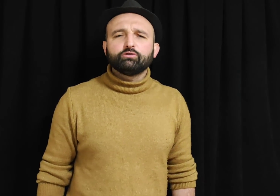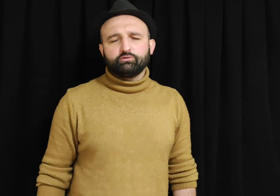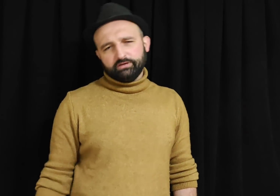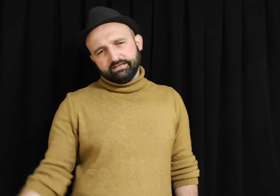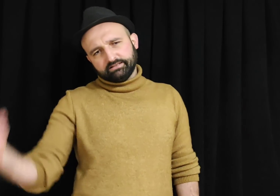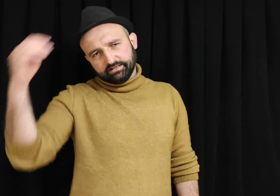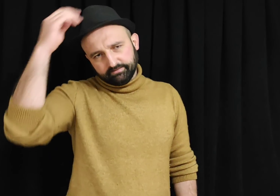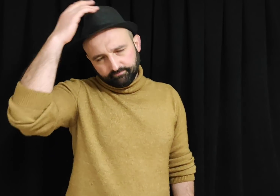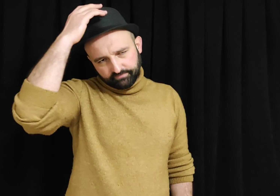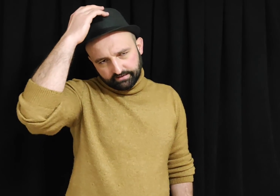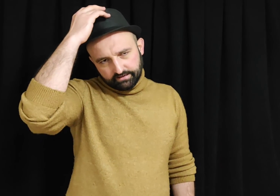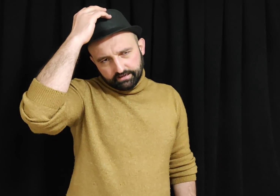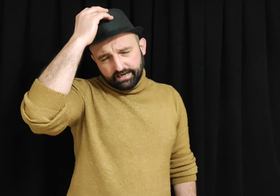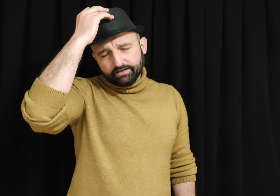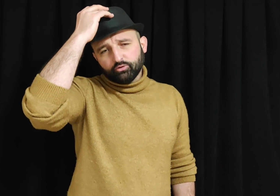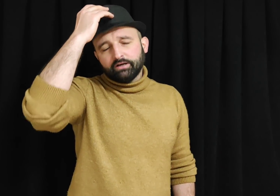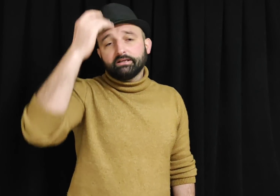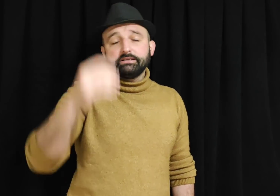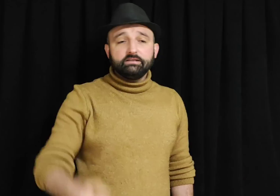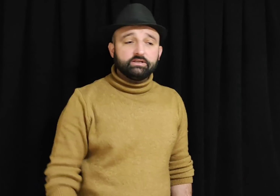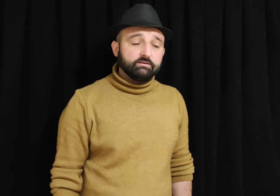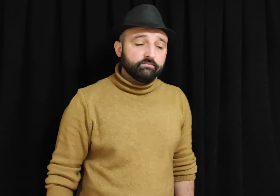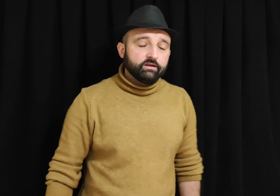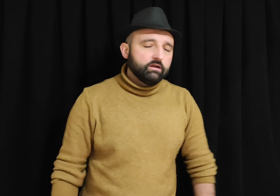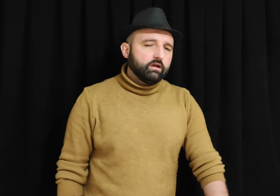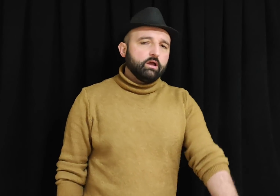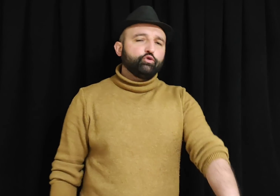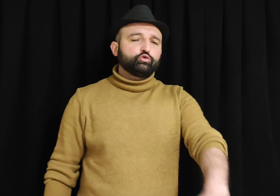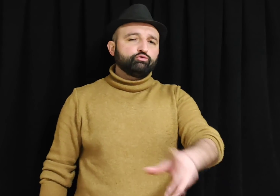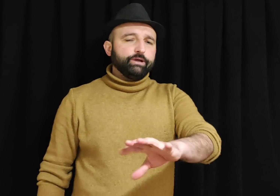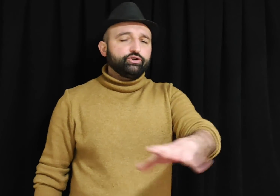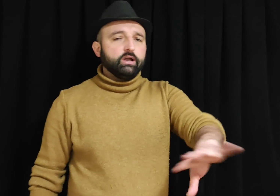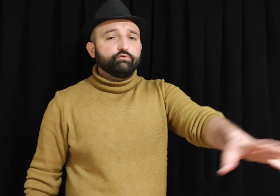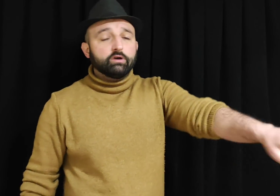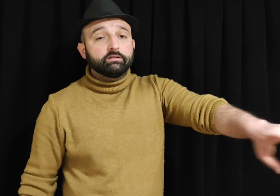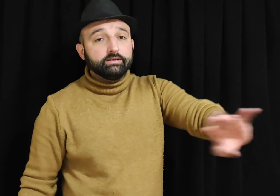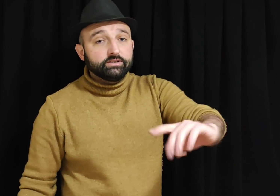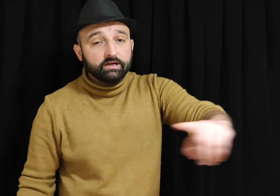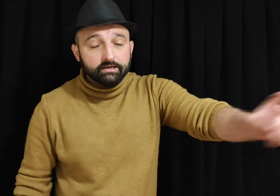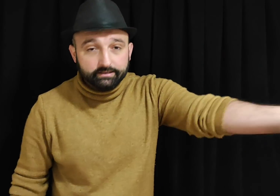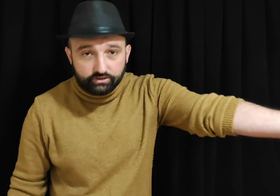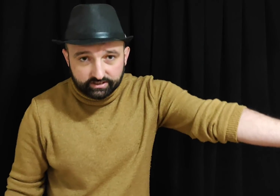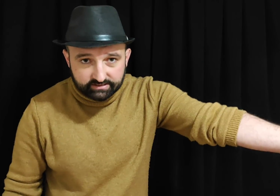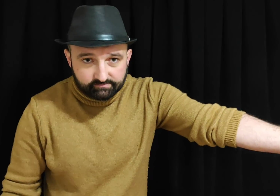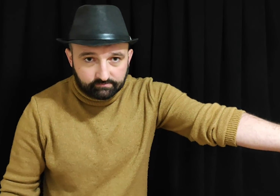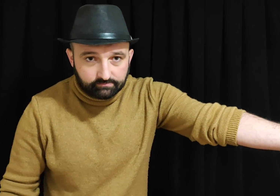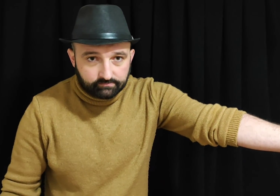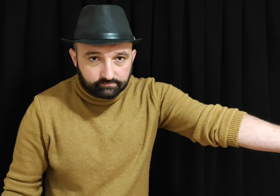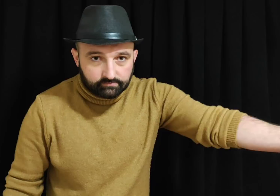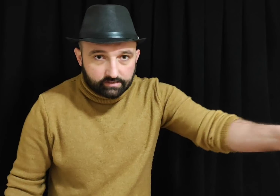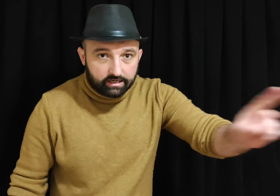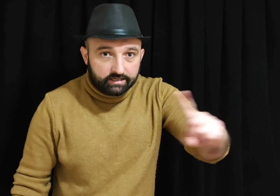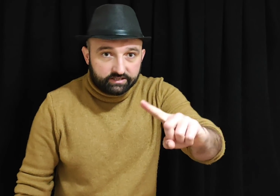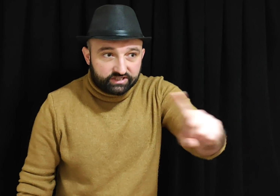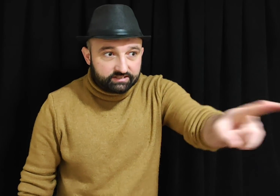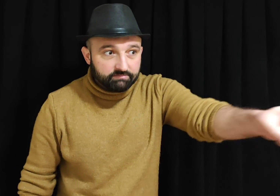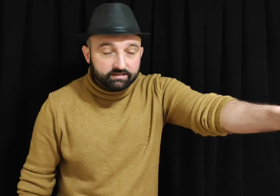olsun reis dedi. Erdoğan da dedi ki, F-35, F-16 işini halledeceksin. Halledeceksin bak,